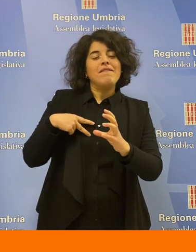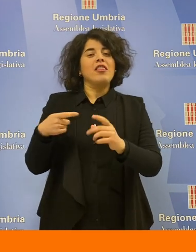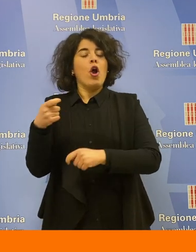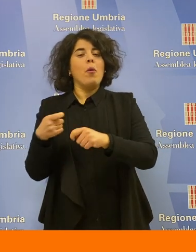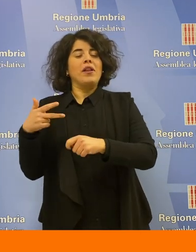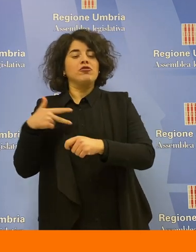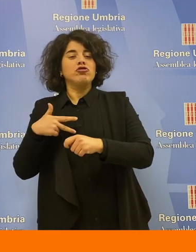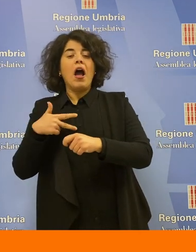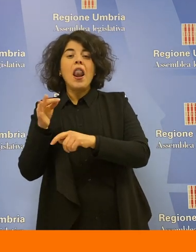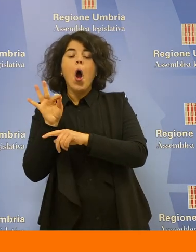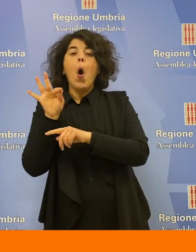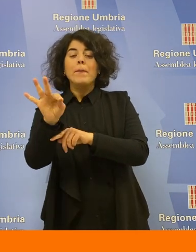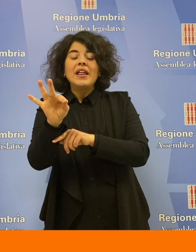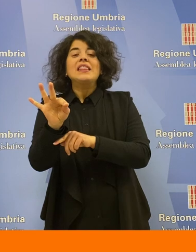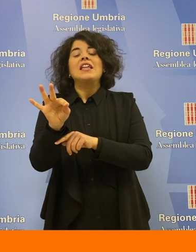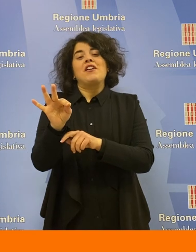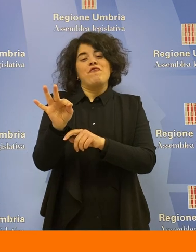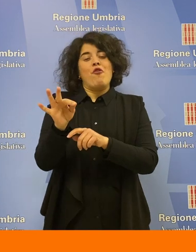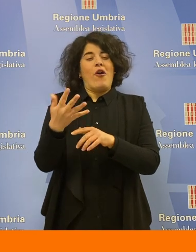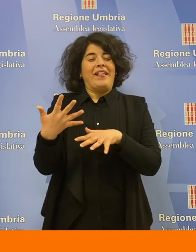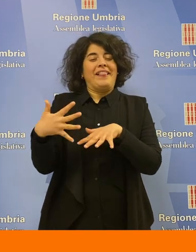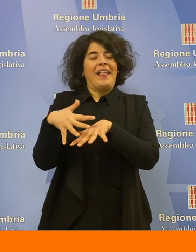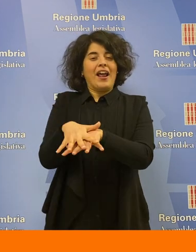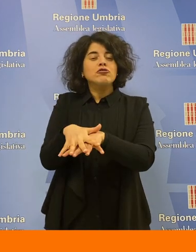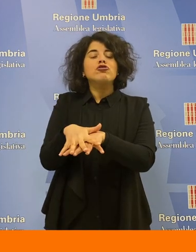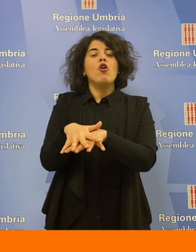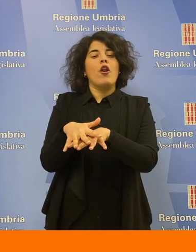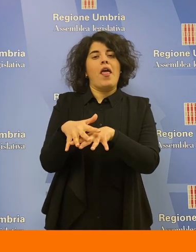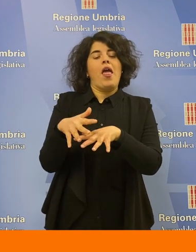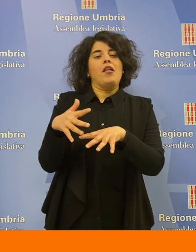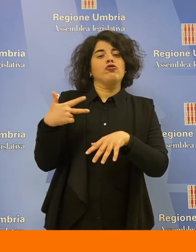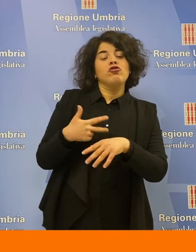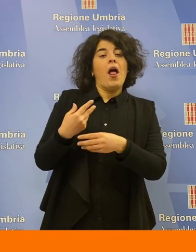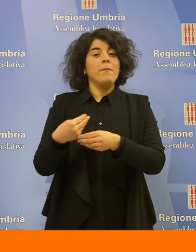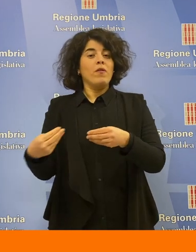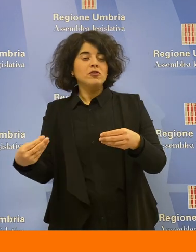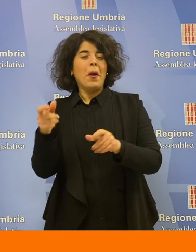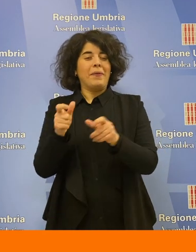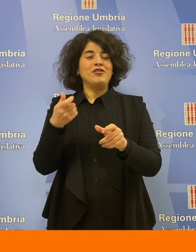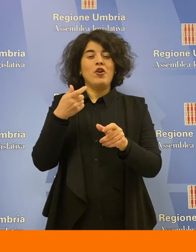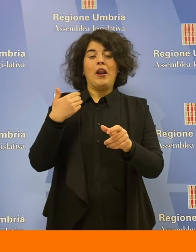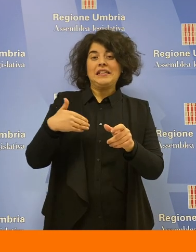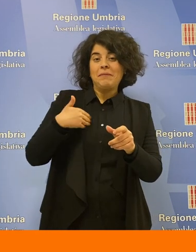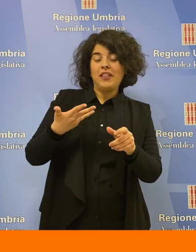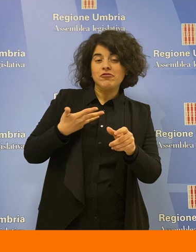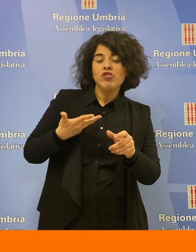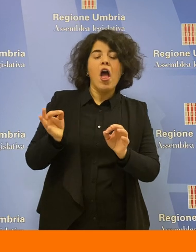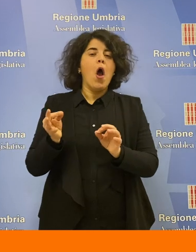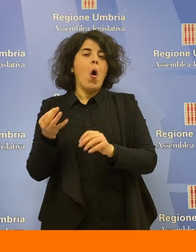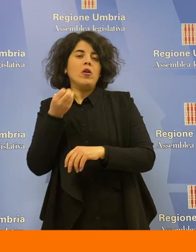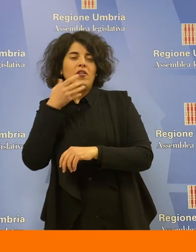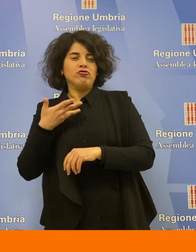sociali, il cui scopo principale sia l'integrazione sociale e professionale delle persone con disabilità o svantaggiate.